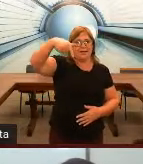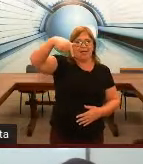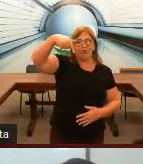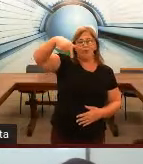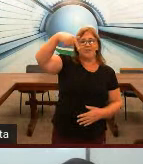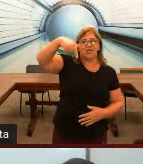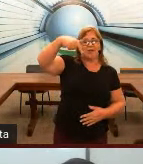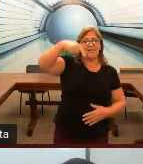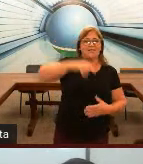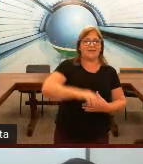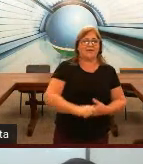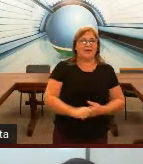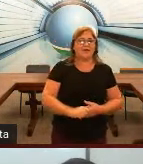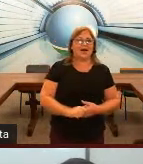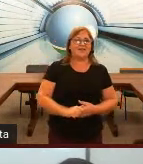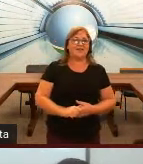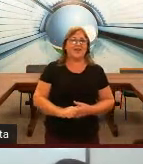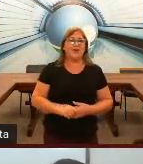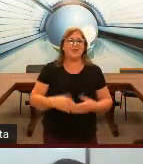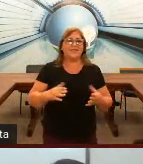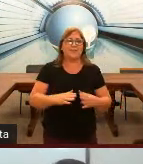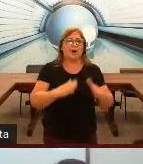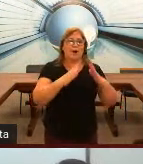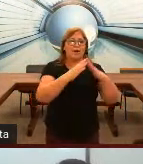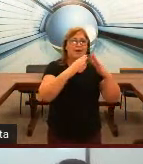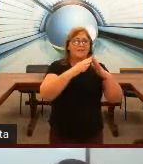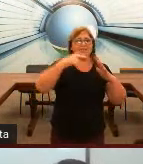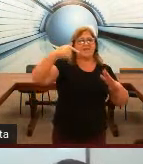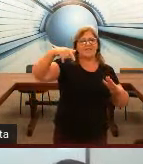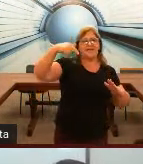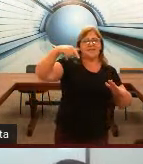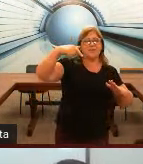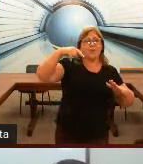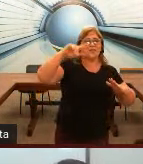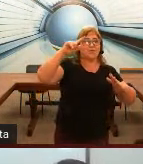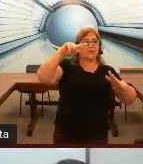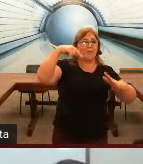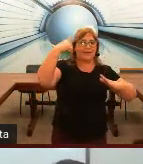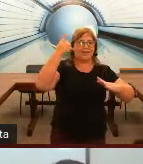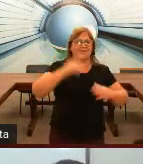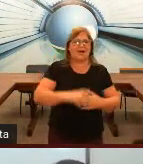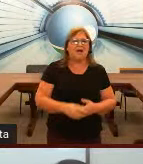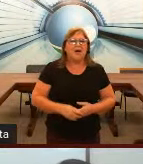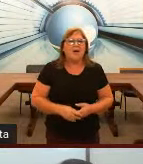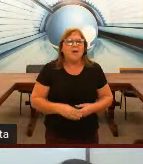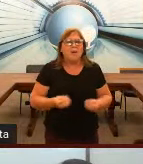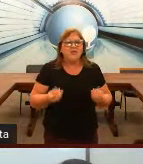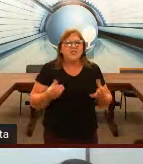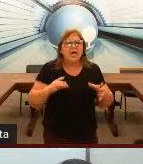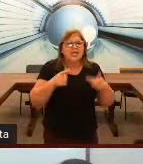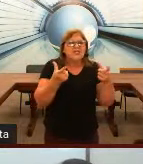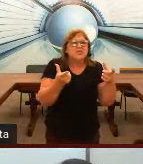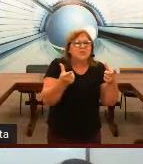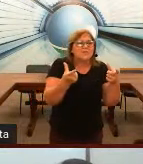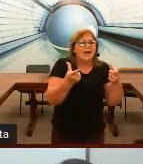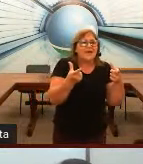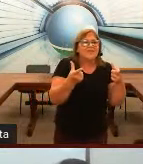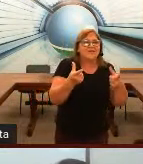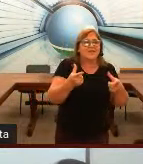É o número 7 balançando. Então, às vezes você fala onde você mora? Se você fizer assim, uma pessoa que não é daqui fala onde que é isso? Aí você vai